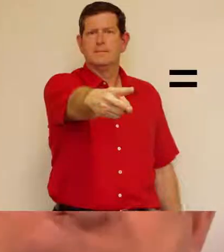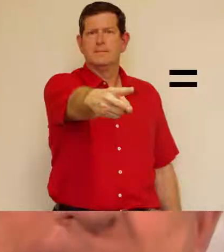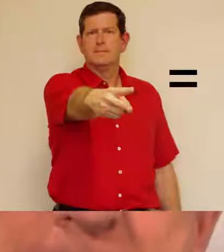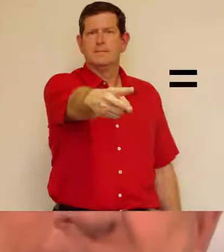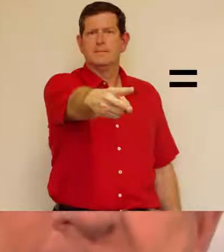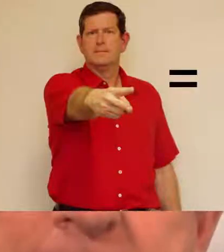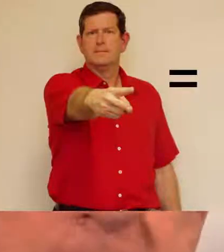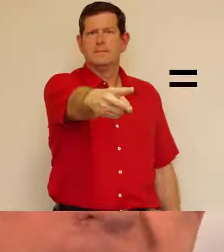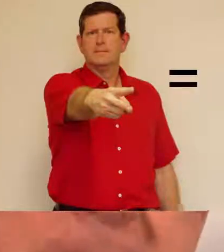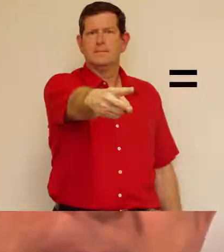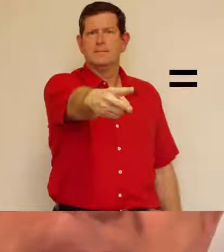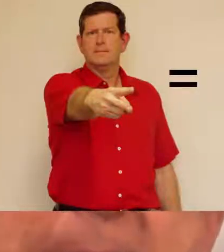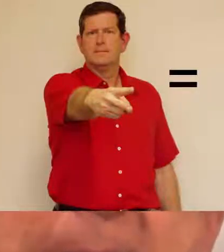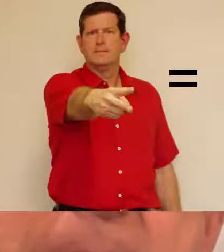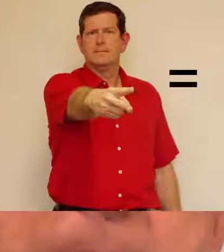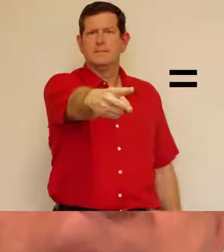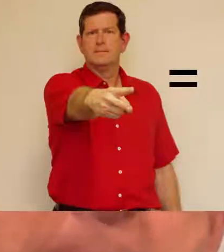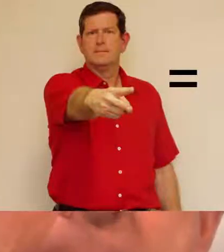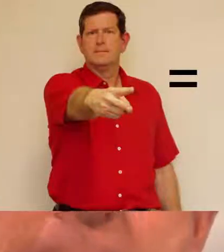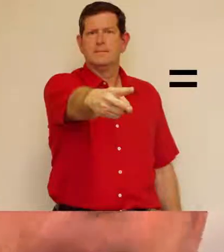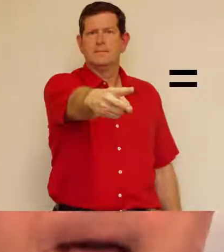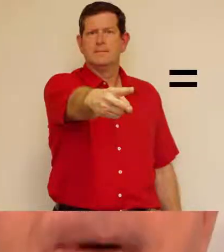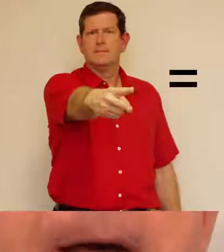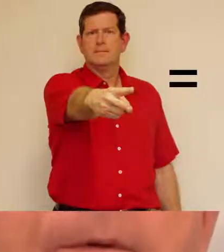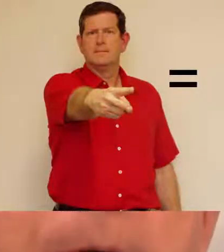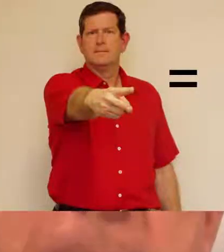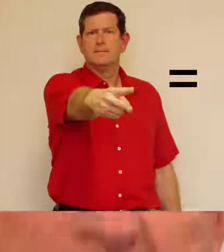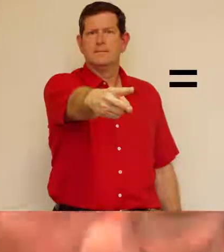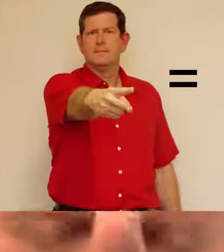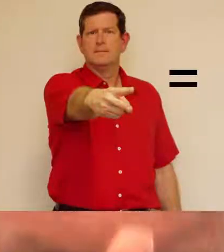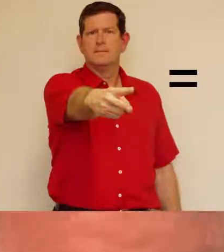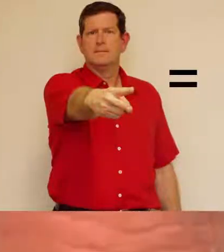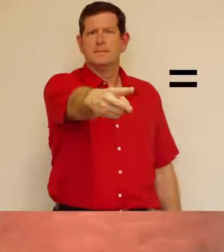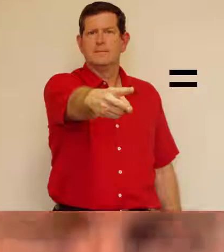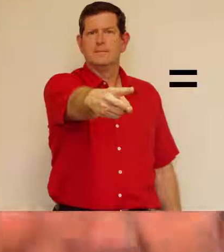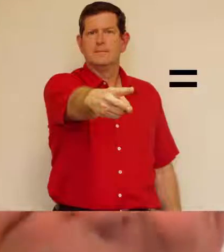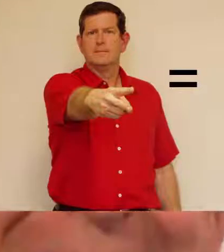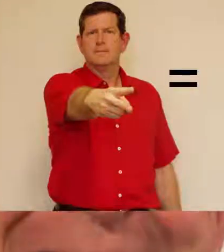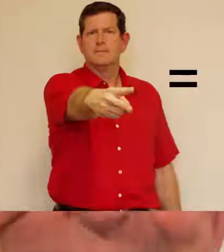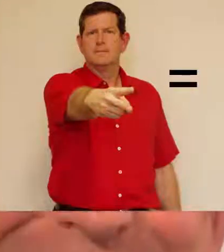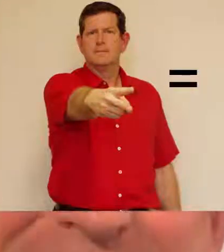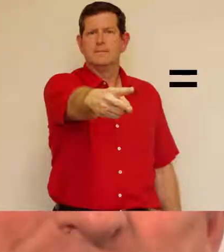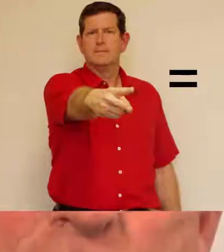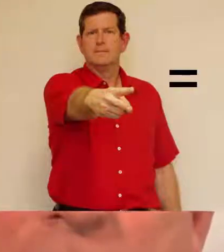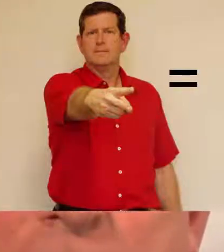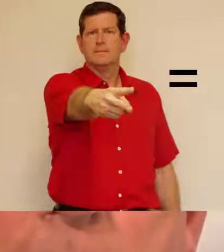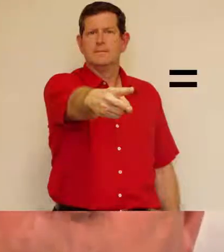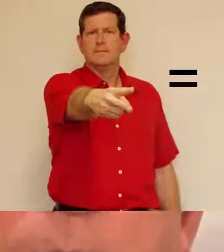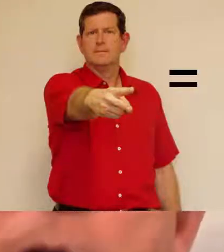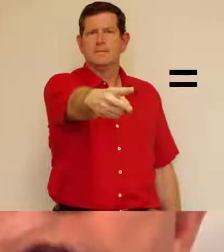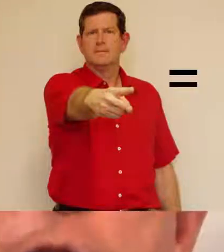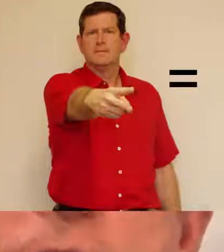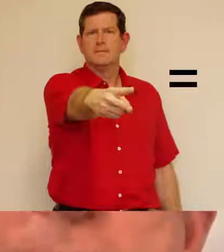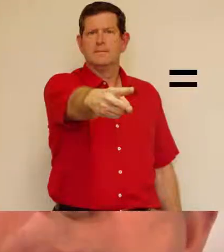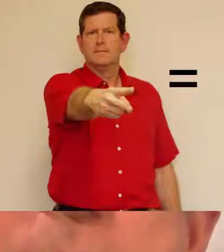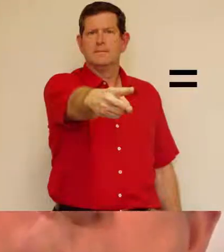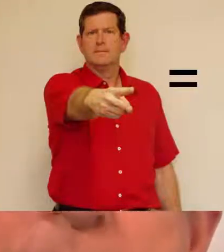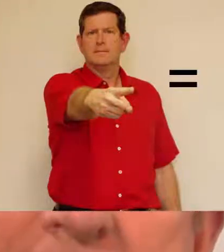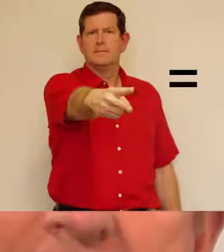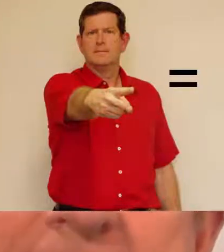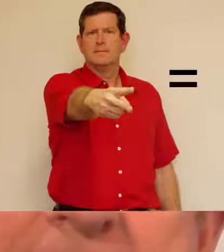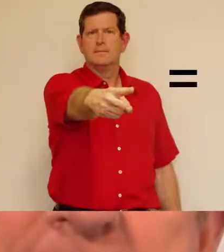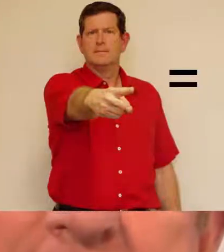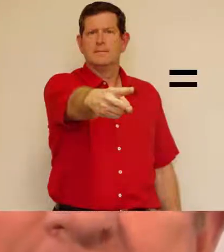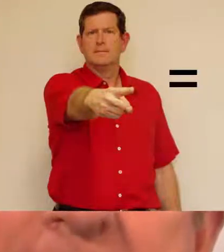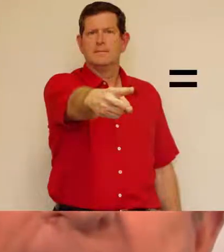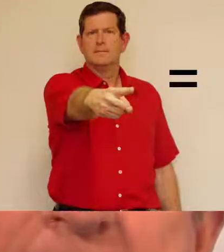Il est. Elle est. Et préparez-vous. Vous êtes. Wow ! Je suis, tu